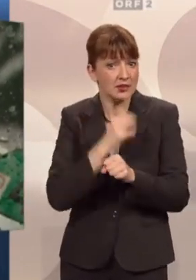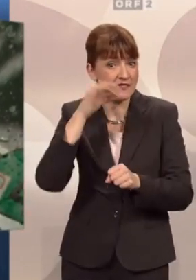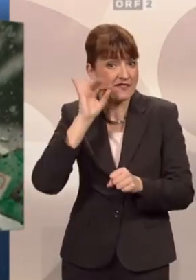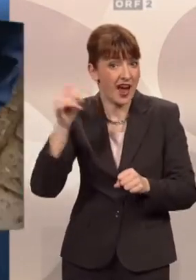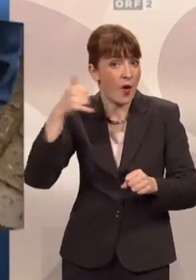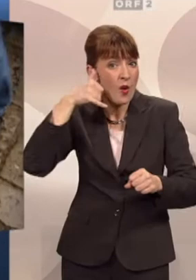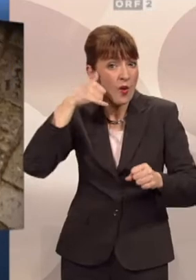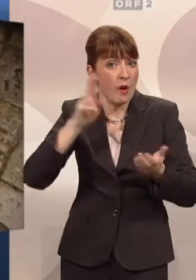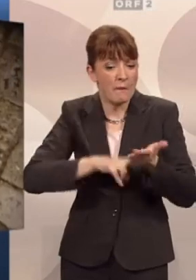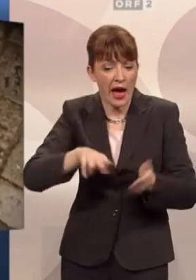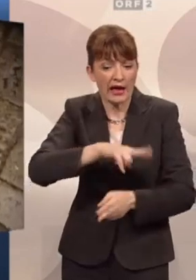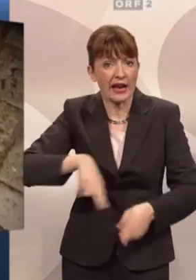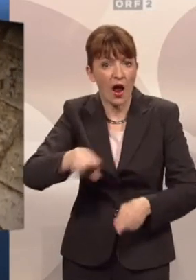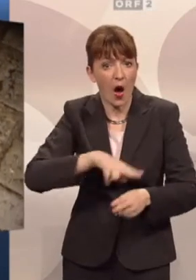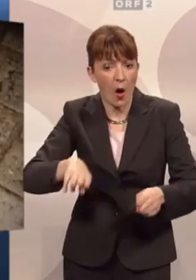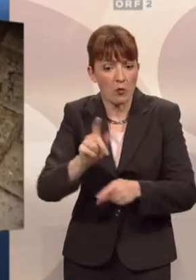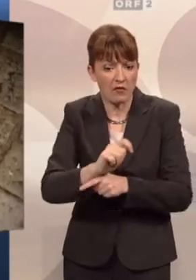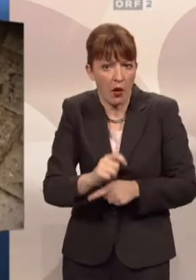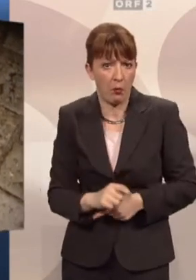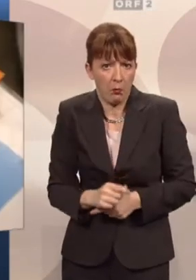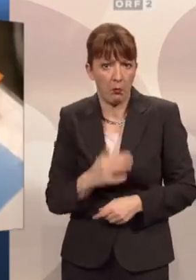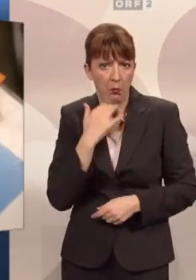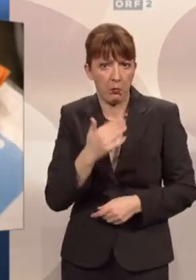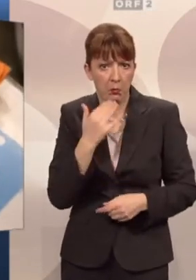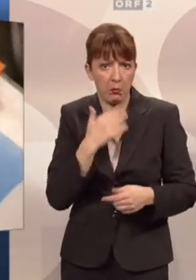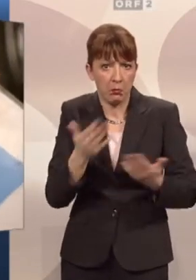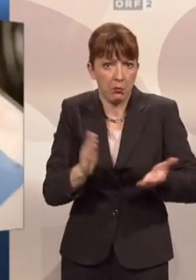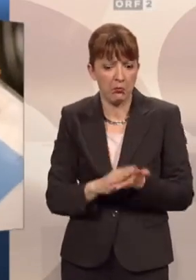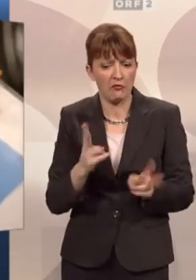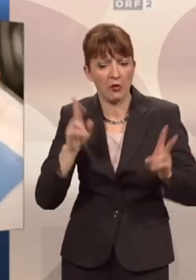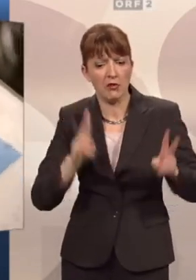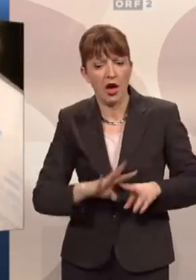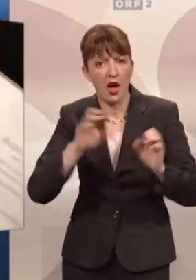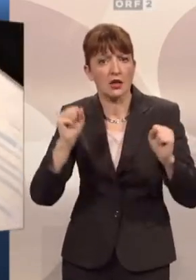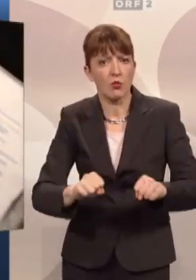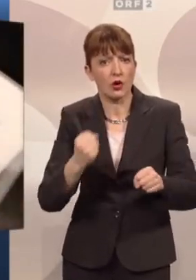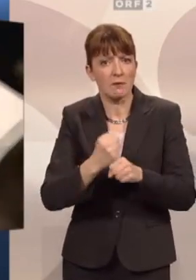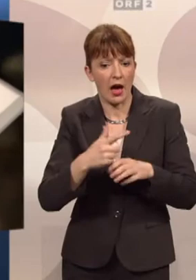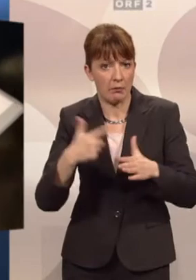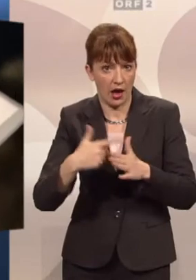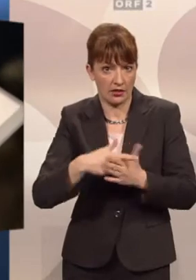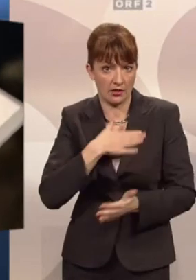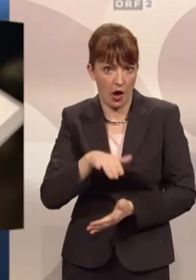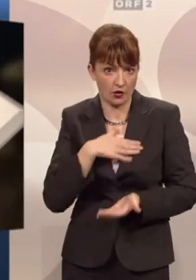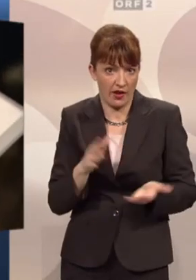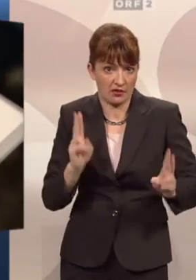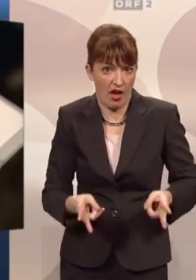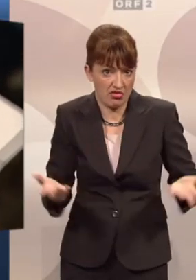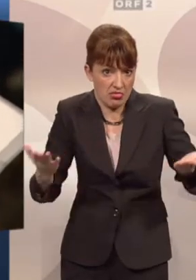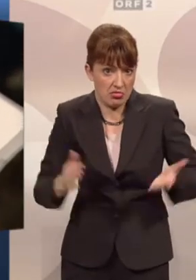Parkraumüberwachung beeindruckte das wenig. Schließlich könnte man ja alles Mögliche mit seinem Behindertenausweis treiben. Das